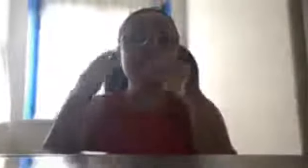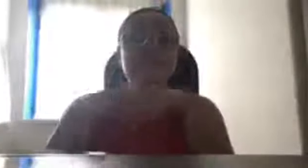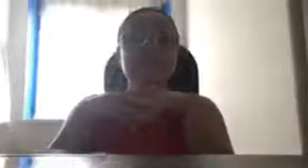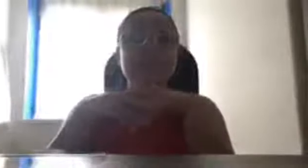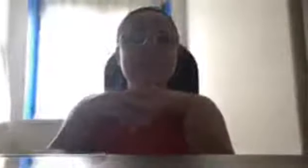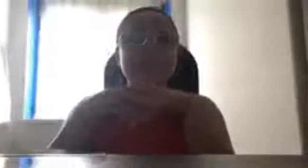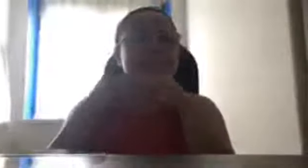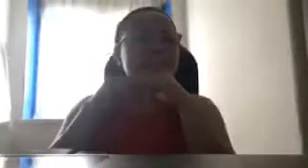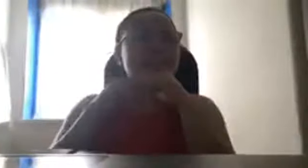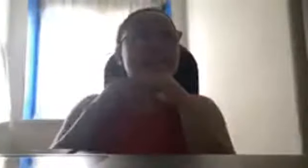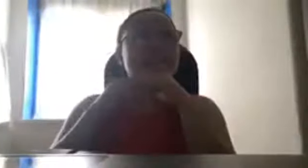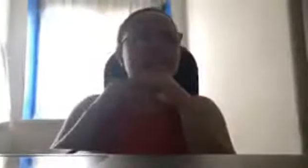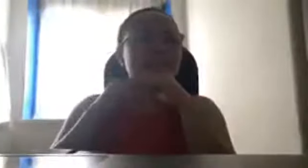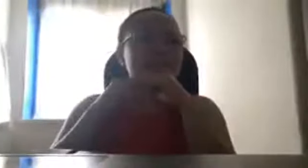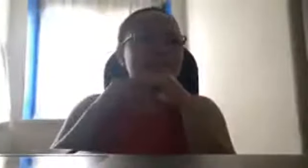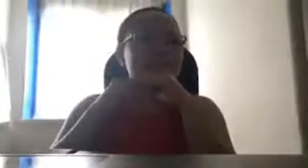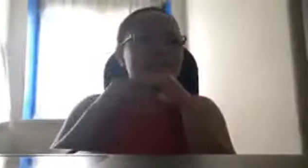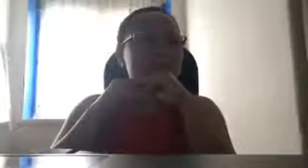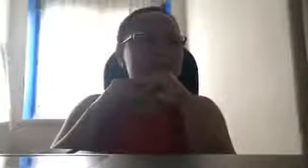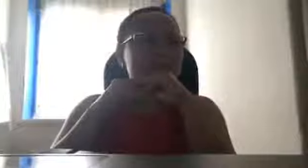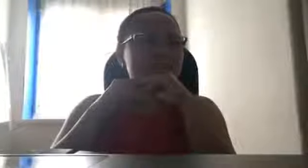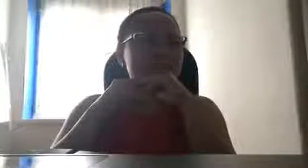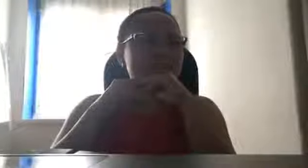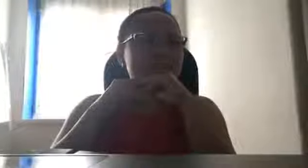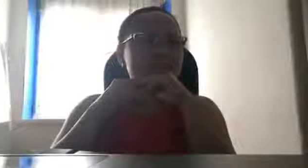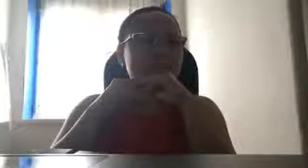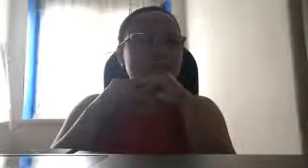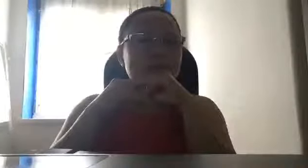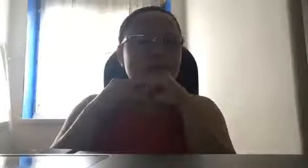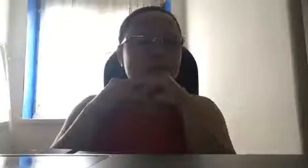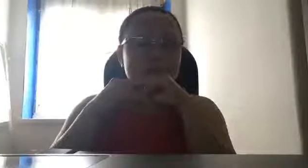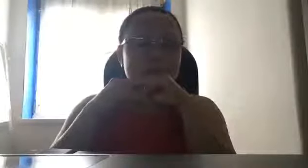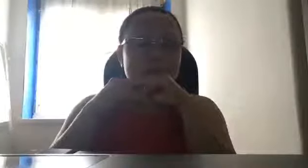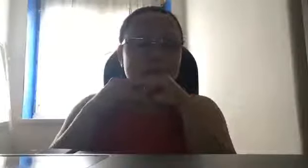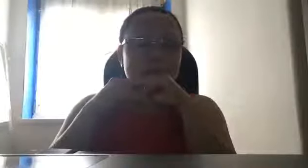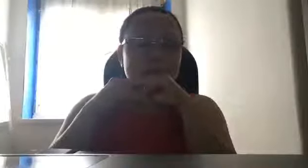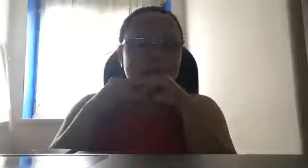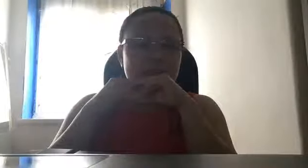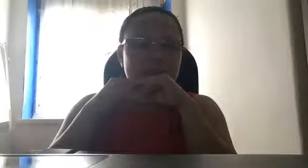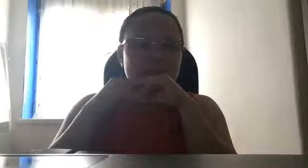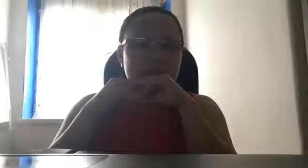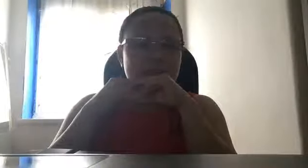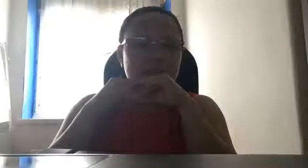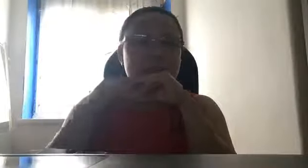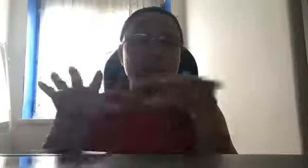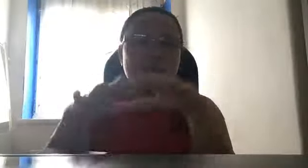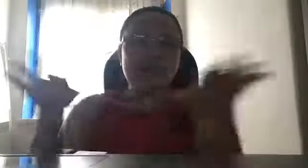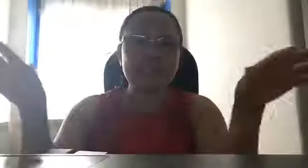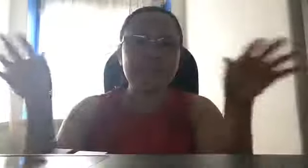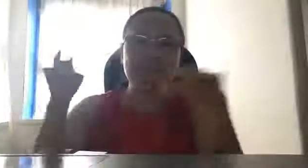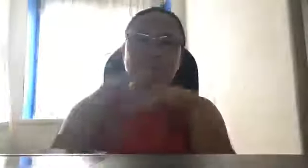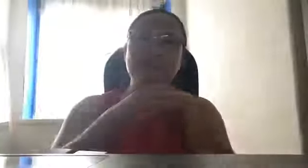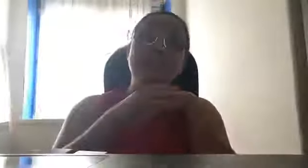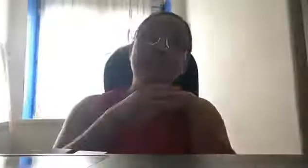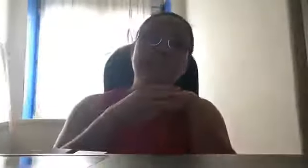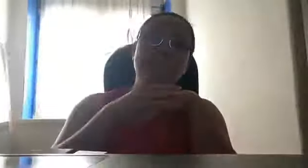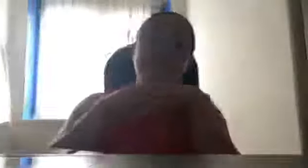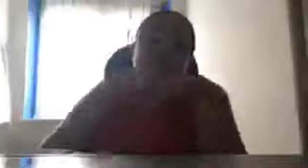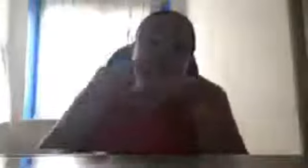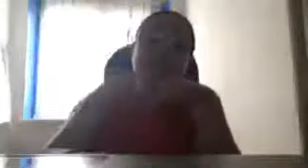herbamaria, ano pa ba yun noon, yung mga itinatanim namin. Ah, basta lahat ng mga medicinal